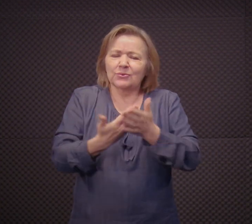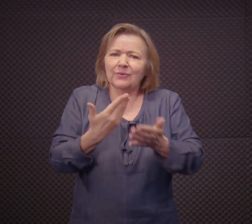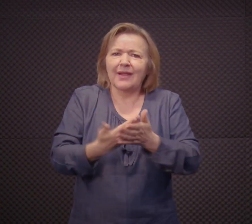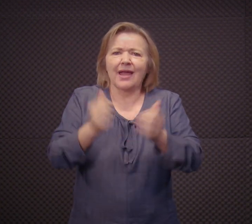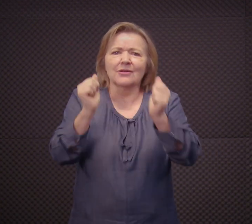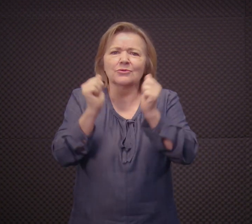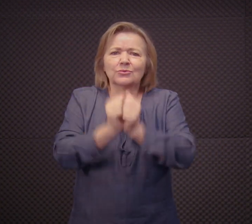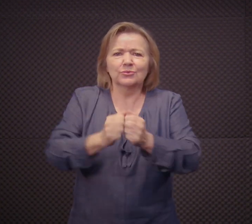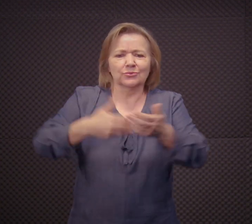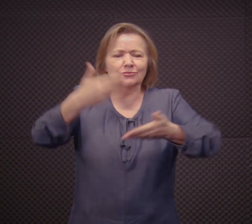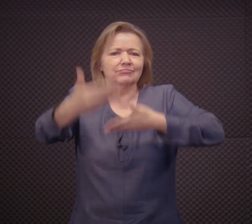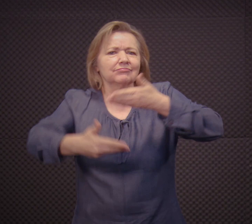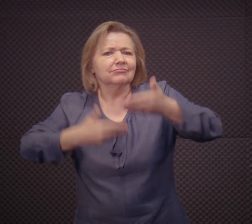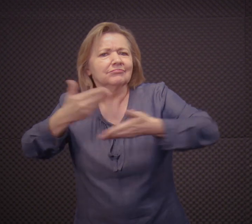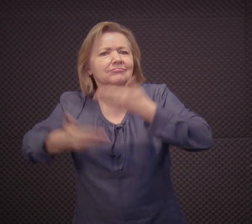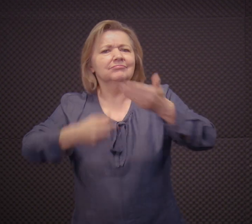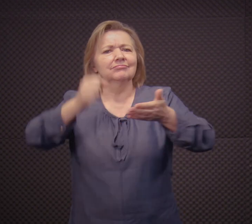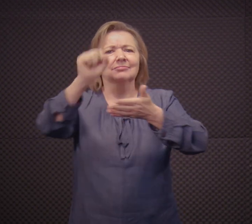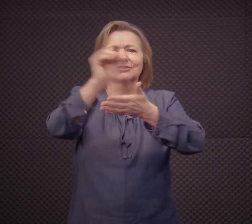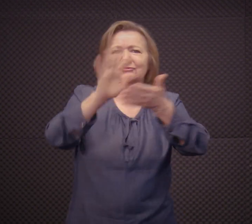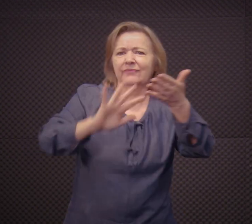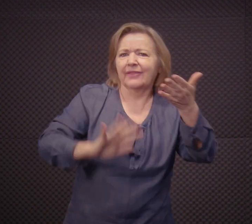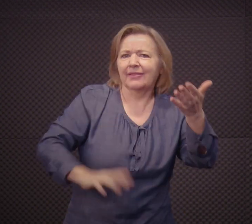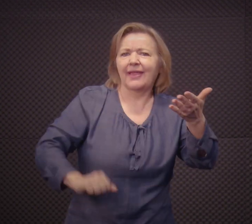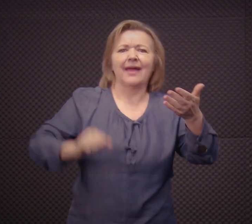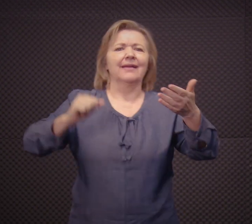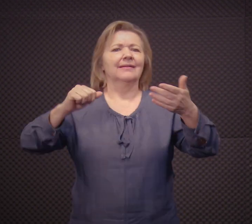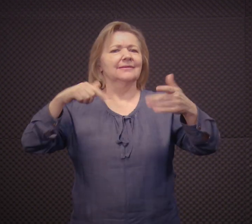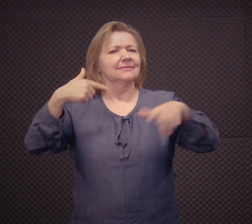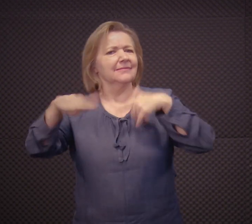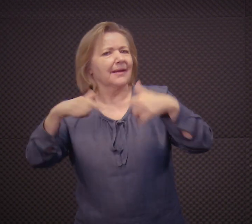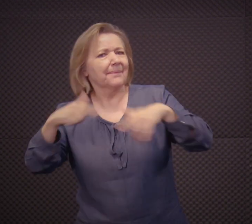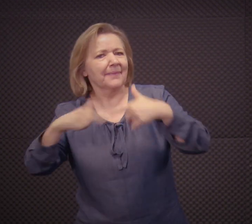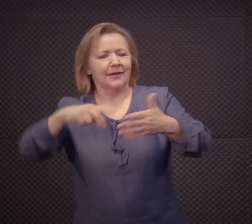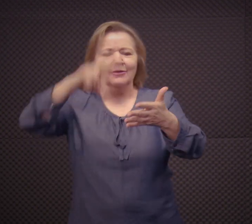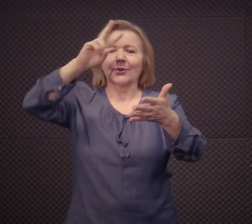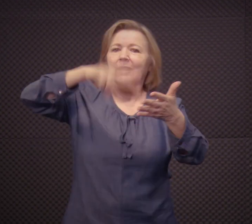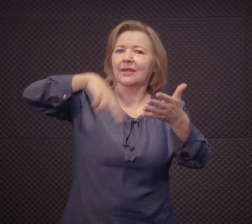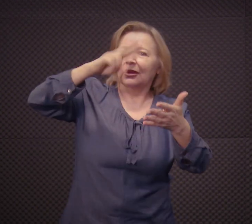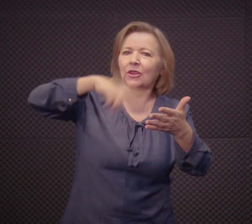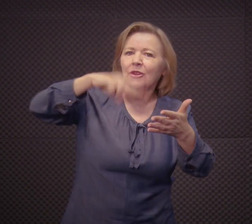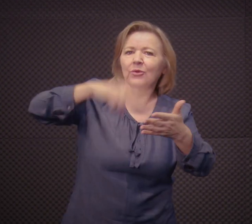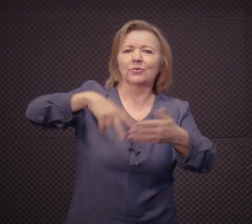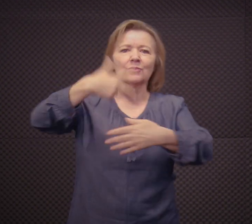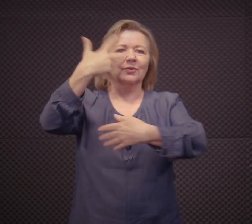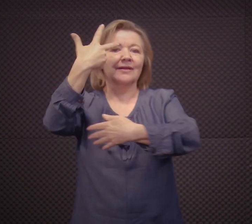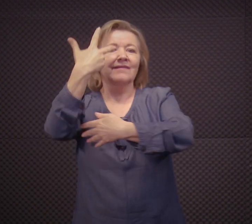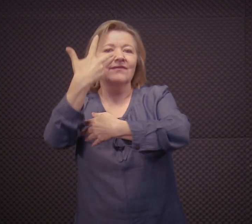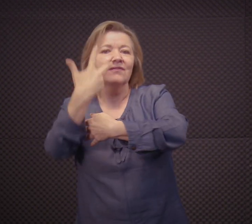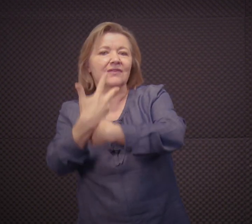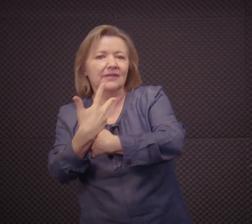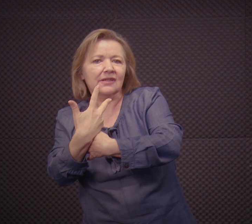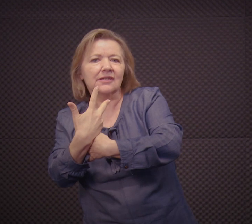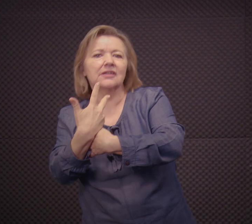vocês como que vai ser as atividades, os trabalhos, as leituras,